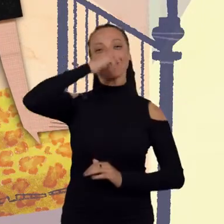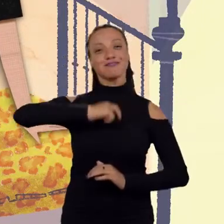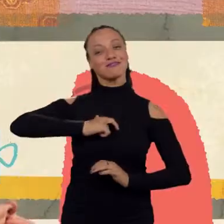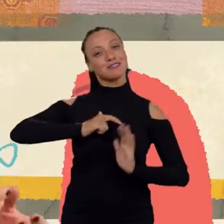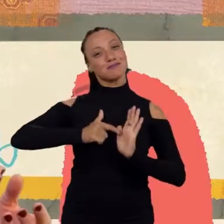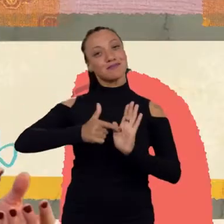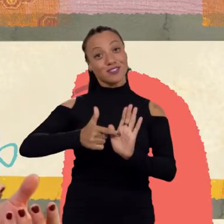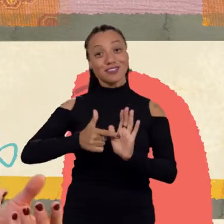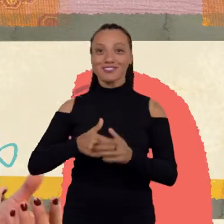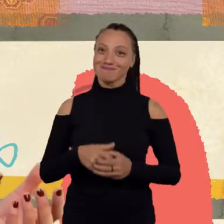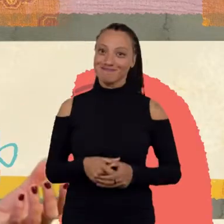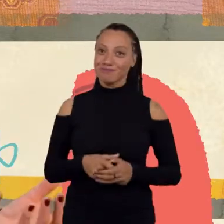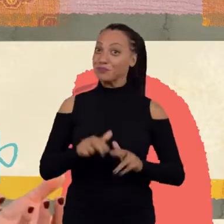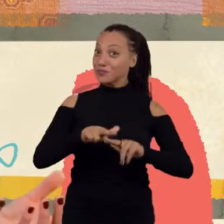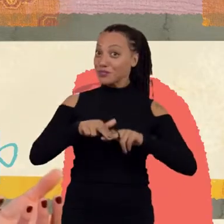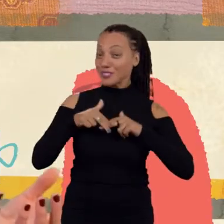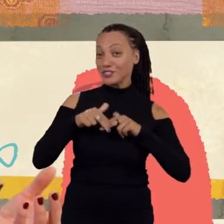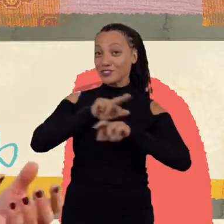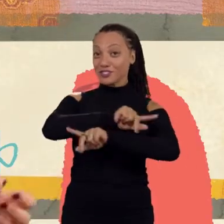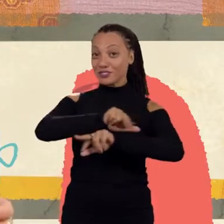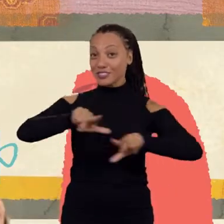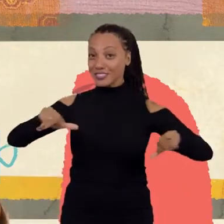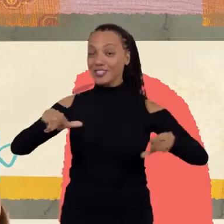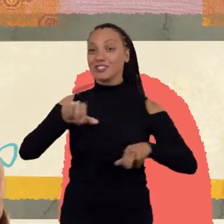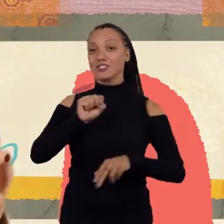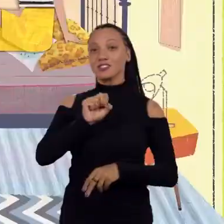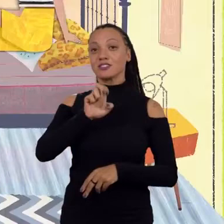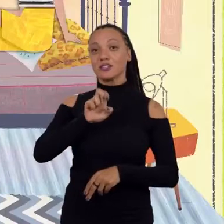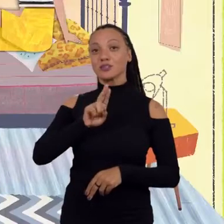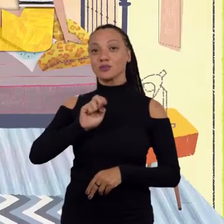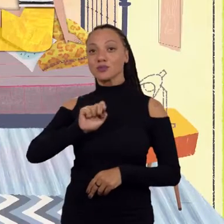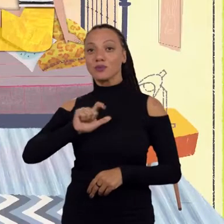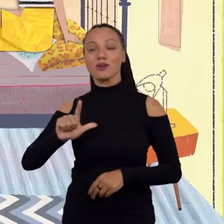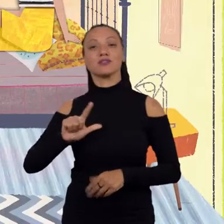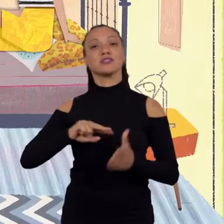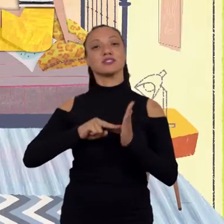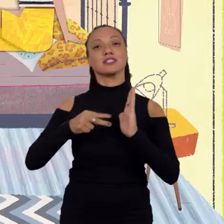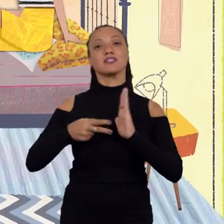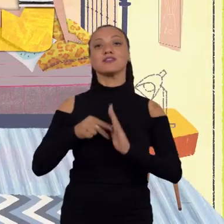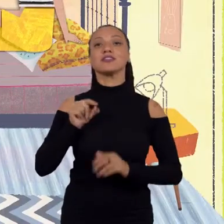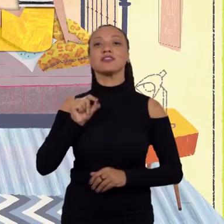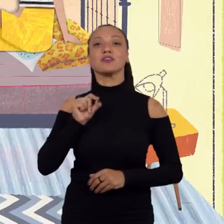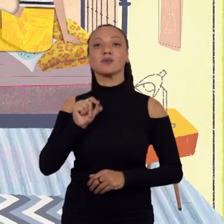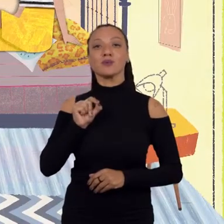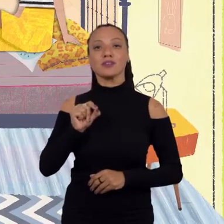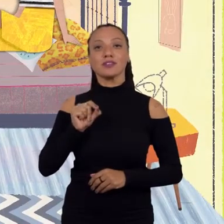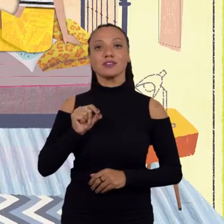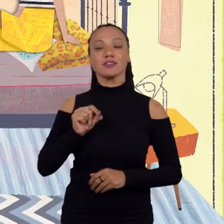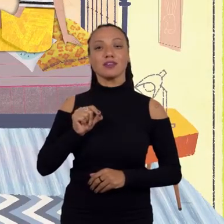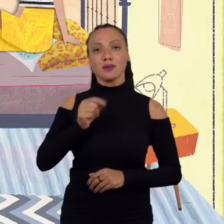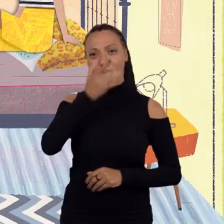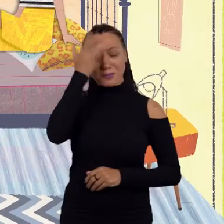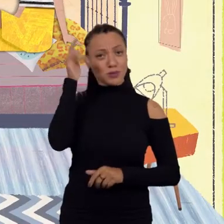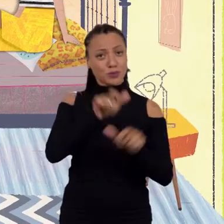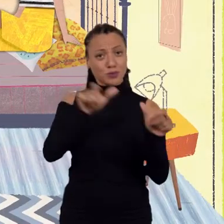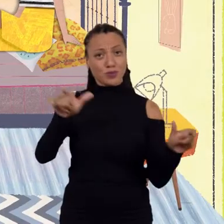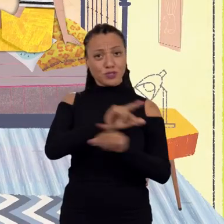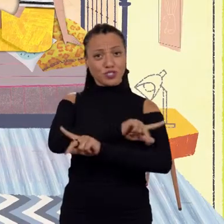diversidade sexual é isso. As pessoas se expressam de maneira diferente e elas devem ser respeitadas por